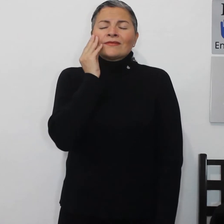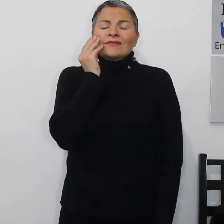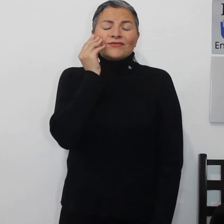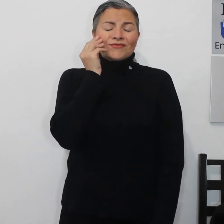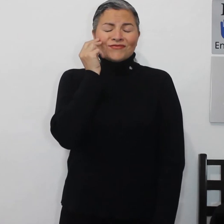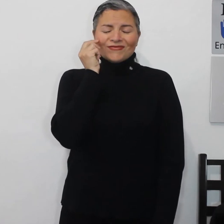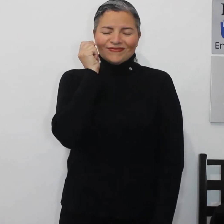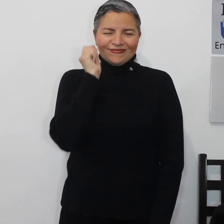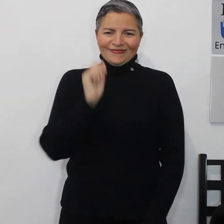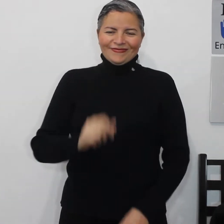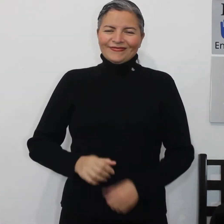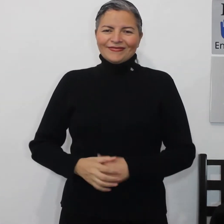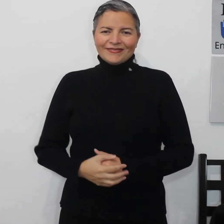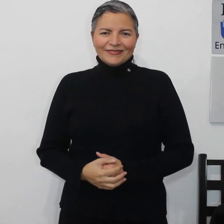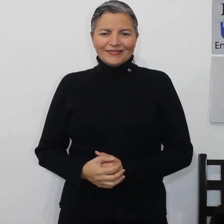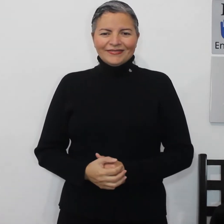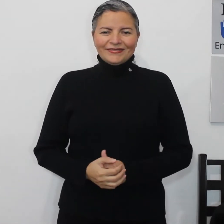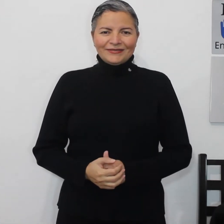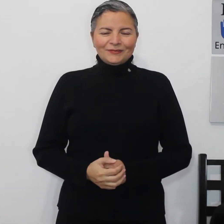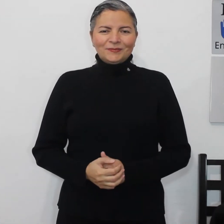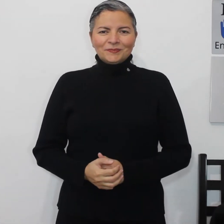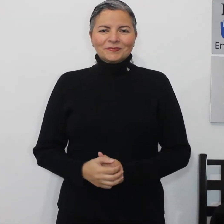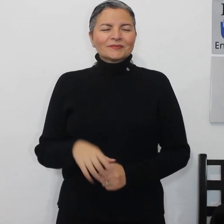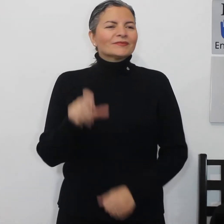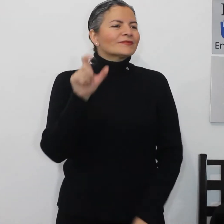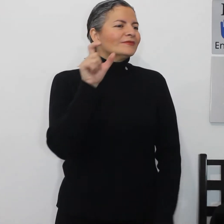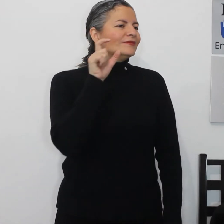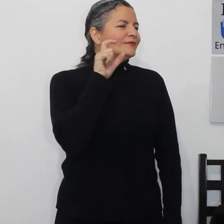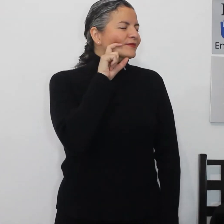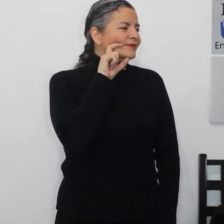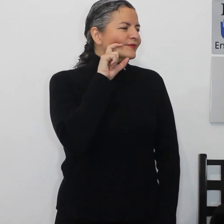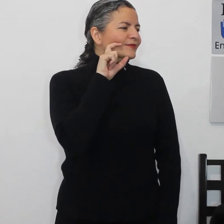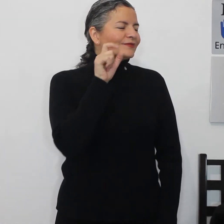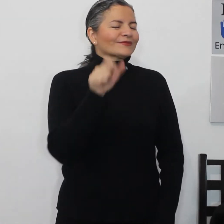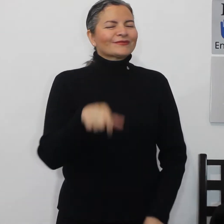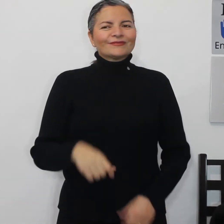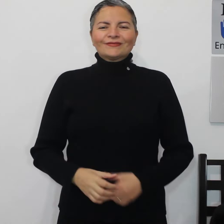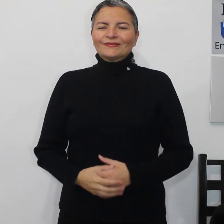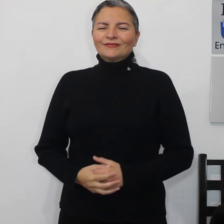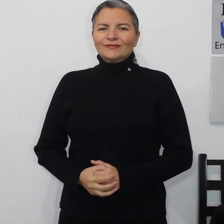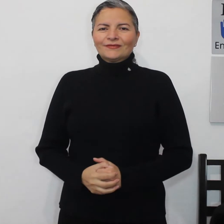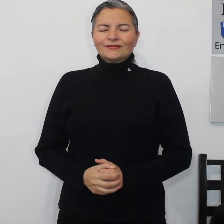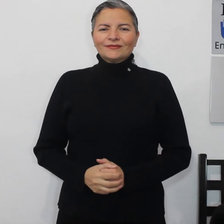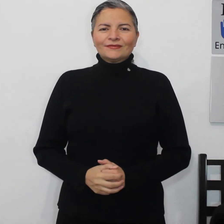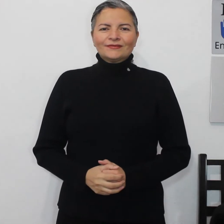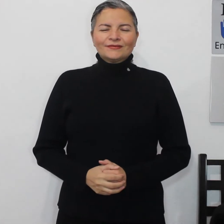limón, jitomate, jugo,